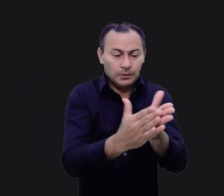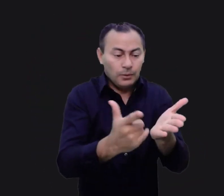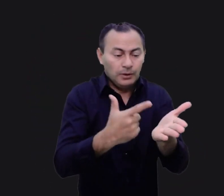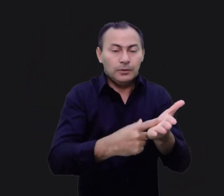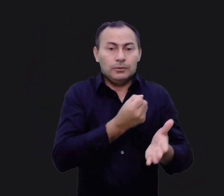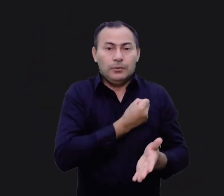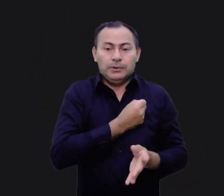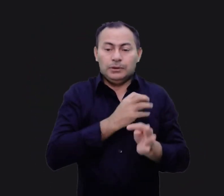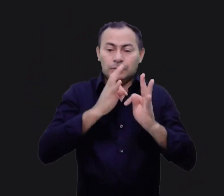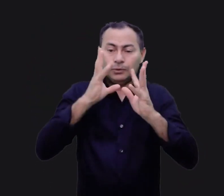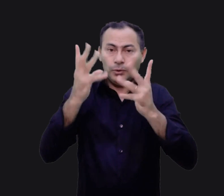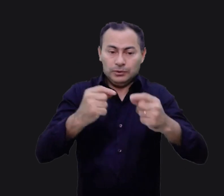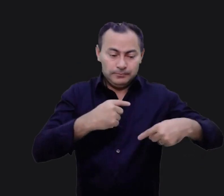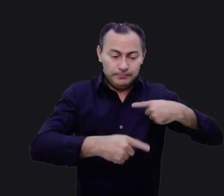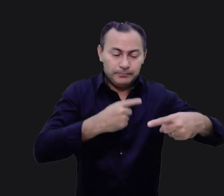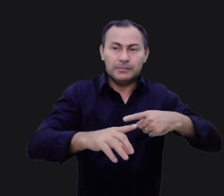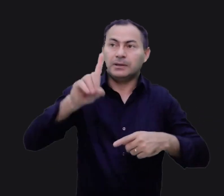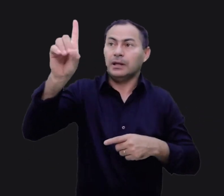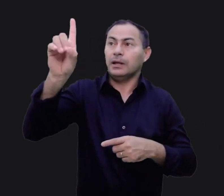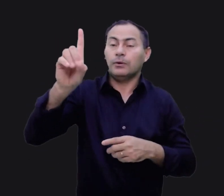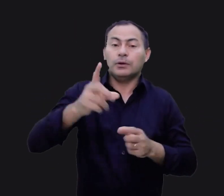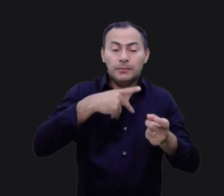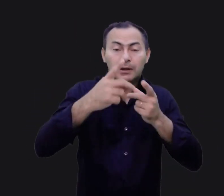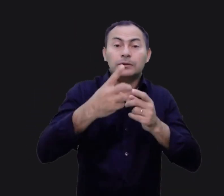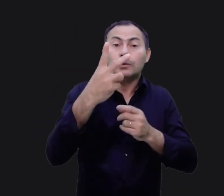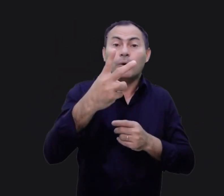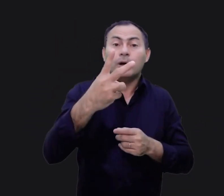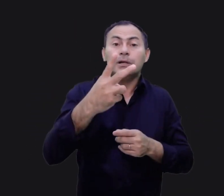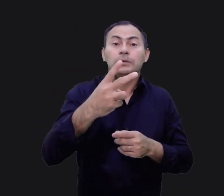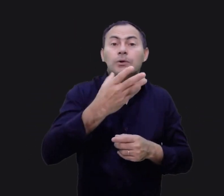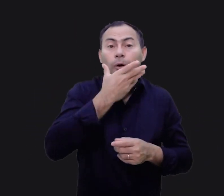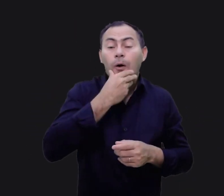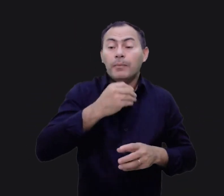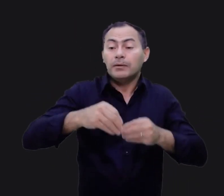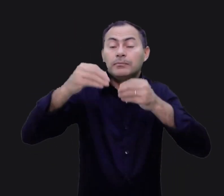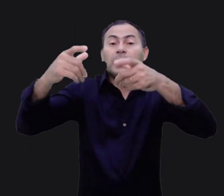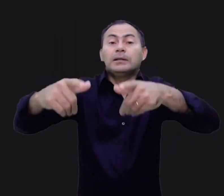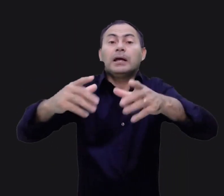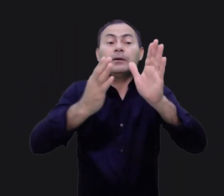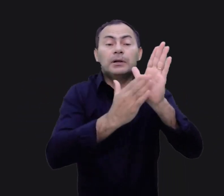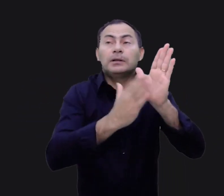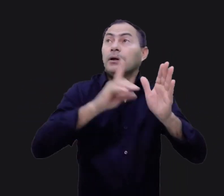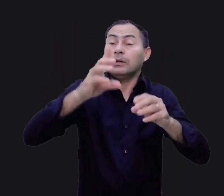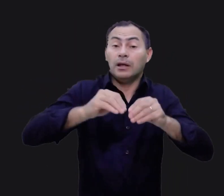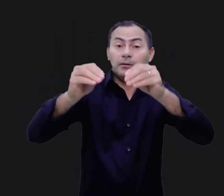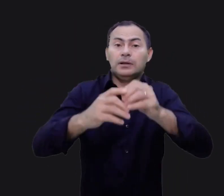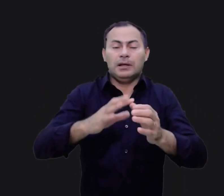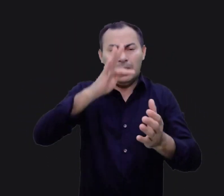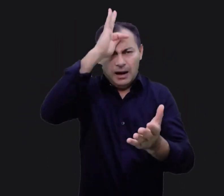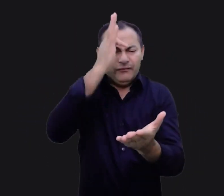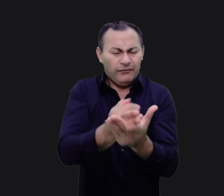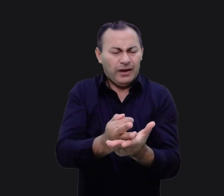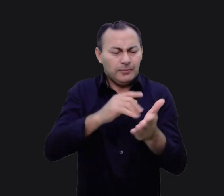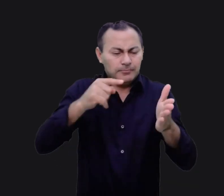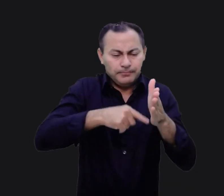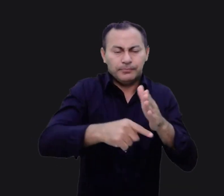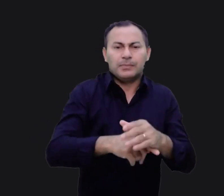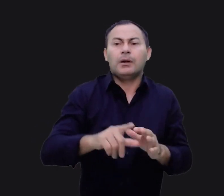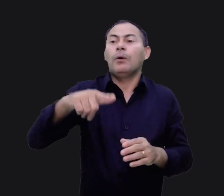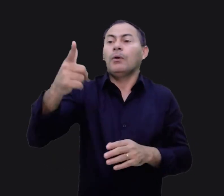livro de números de toda uma geração, Deus leve apenas esses dois homens para a terra prometida. Homens que tiveram uma fé tremenda. Outro